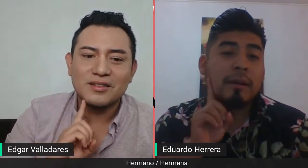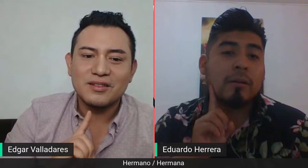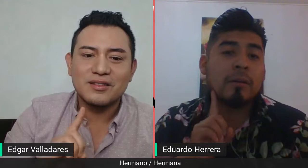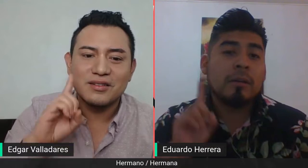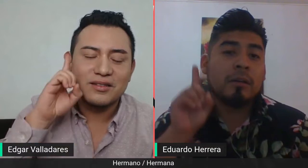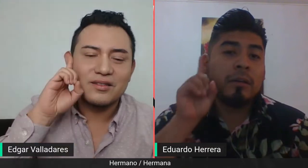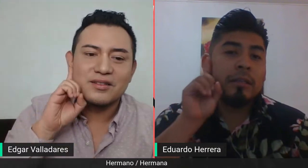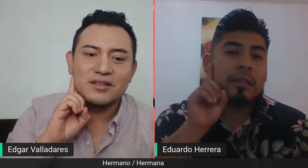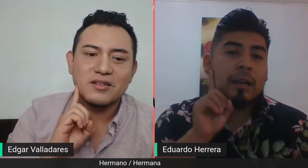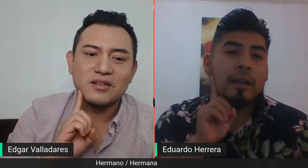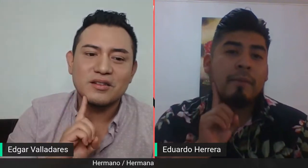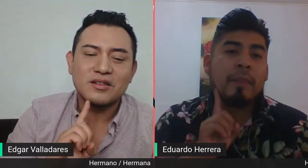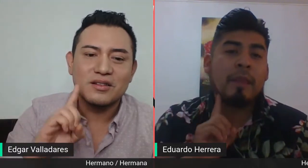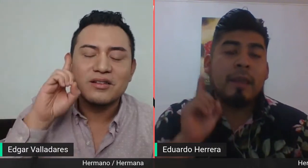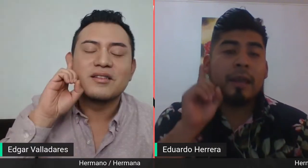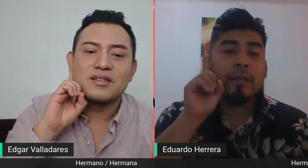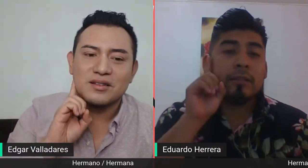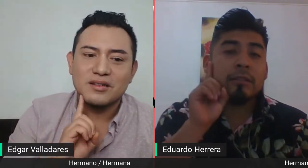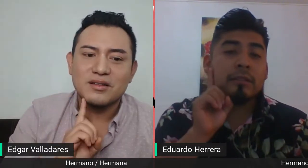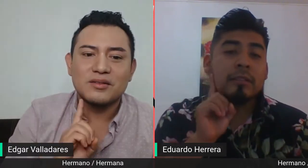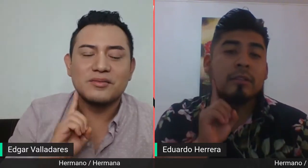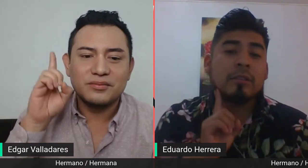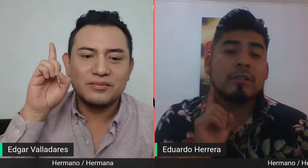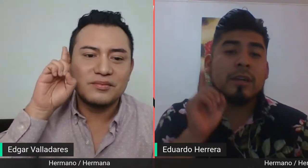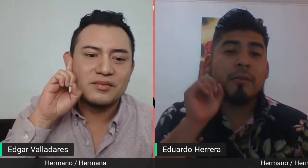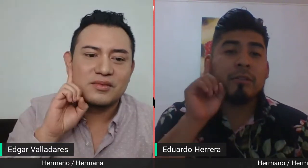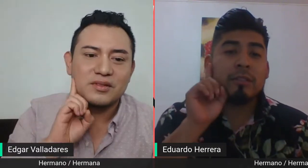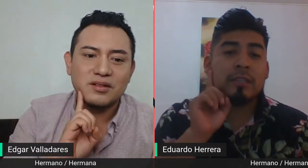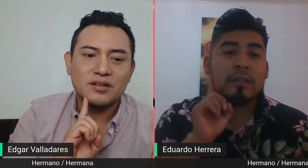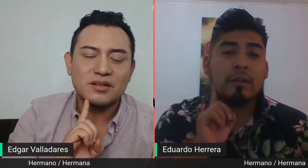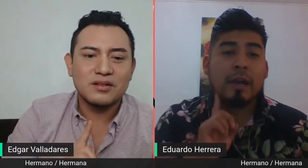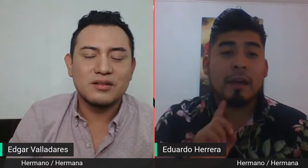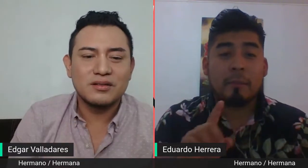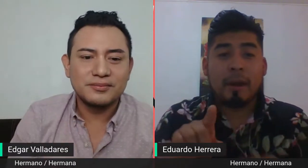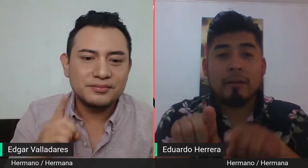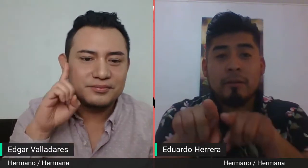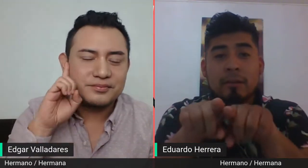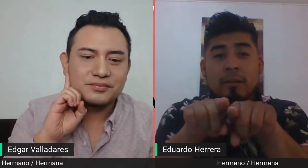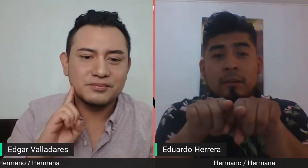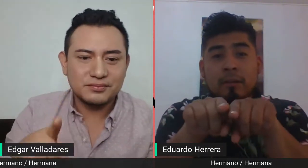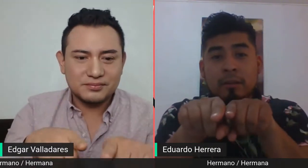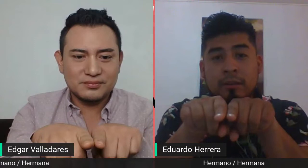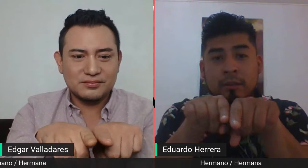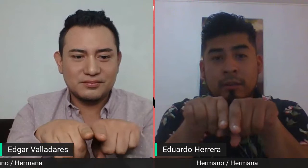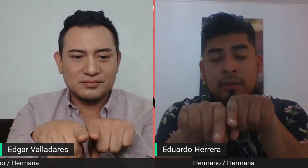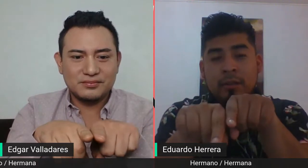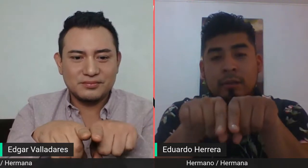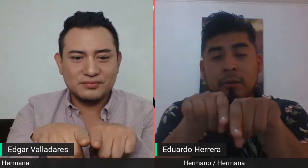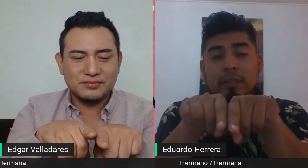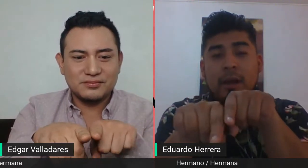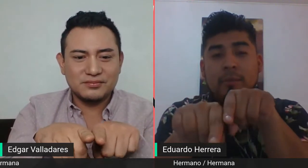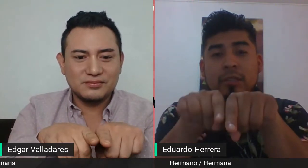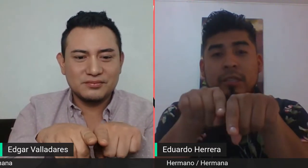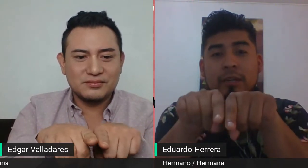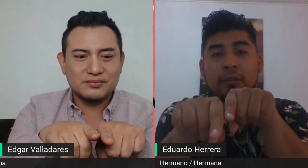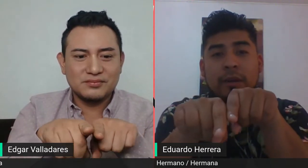abajo. ¿Sale? Entonces, si nosotros estábamos diciendo hermano o estábamos señando